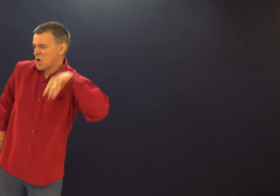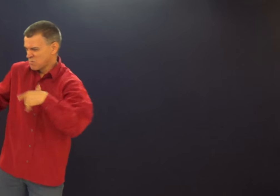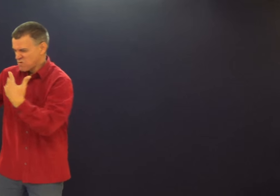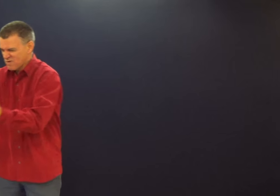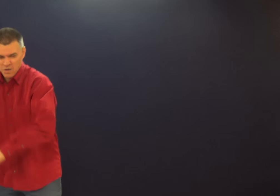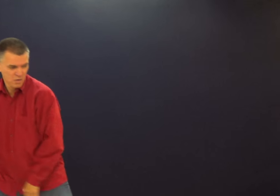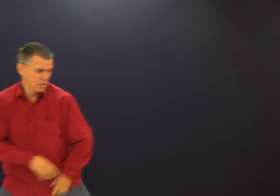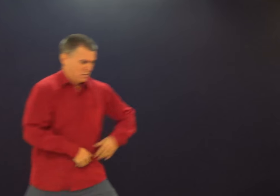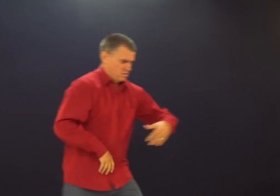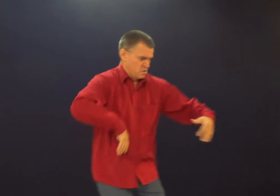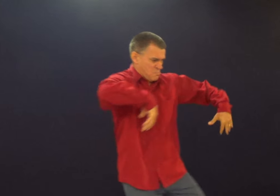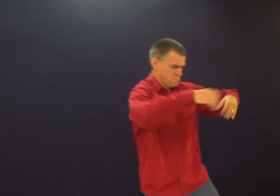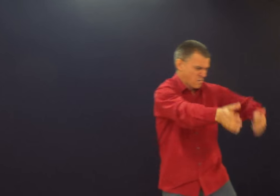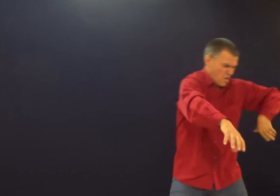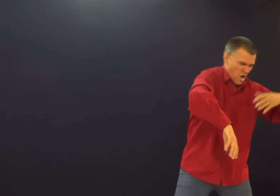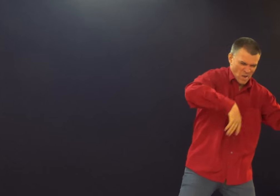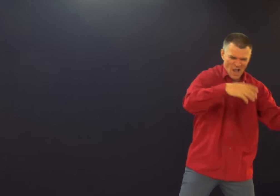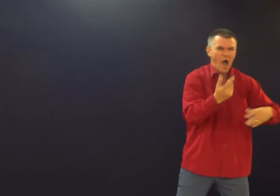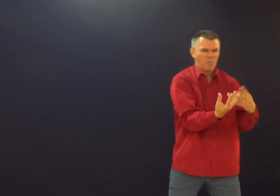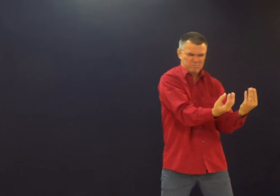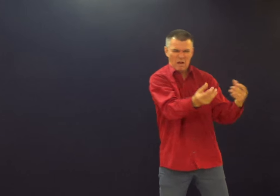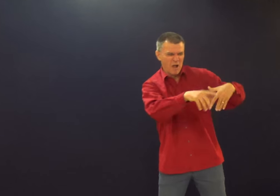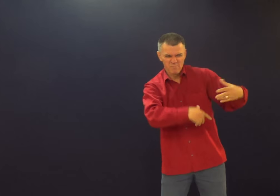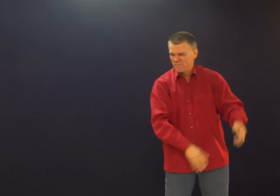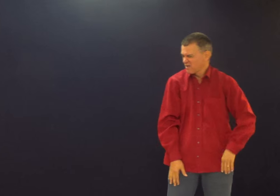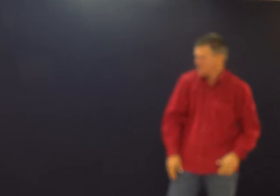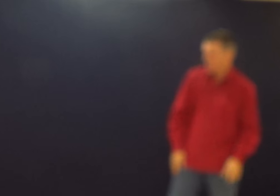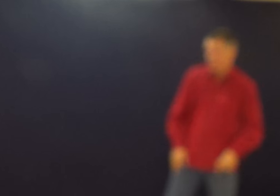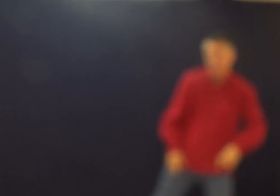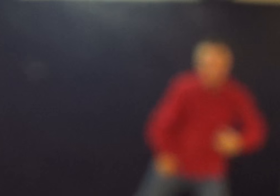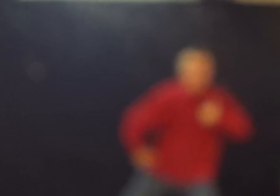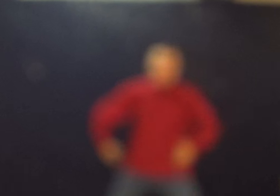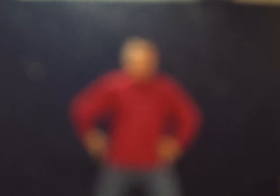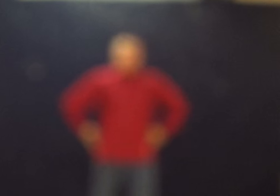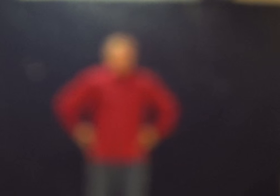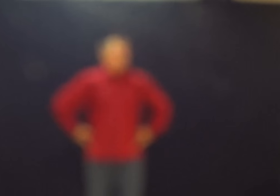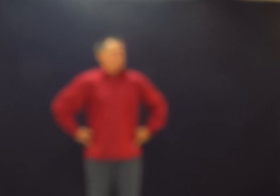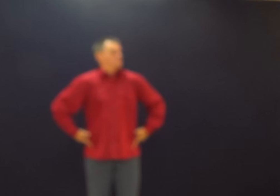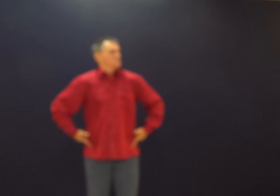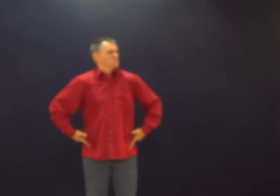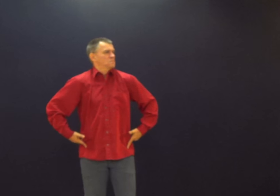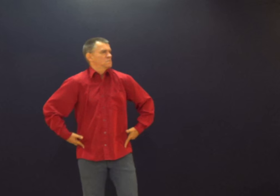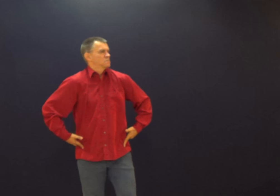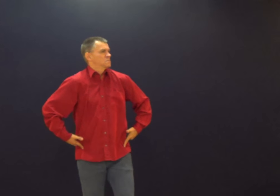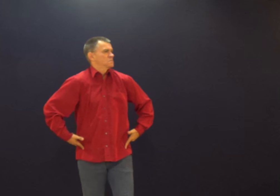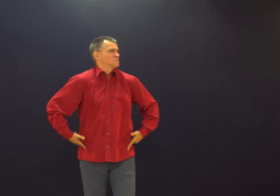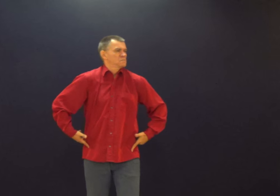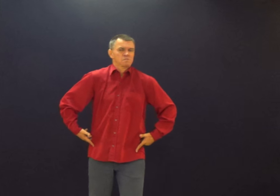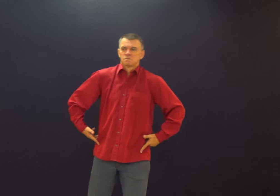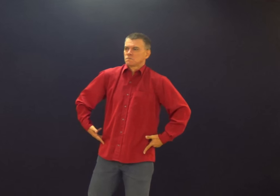tal? E as coisas acontecem, estão conversando. Conversa vai, conversa bem. E esse cara chega.